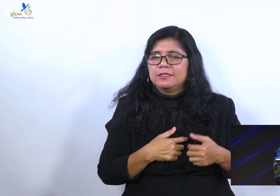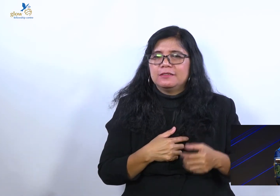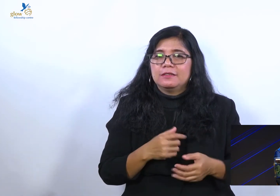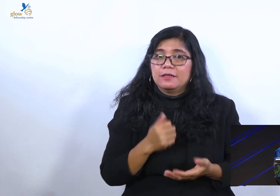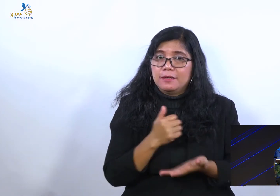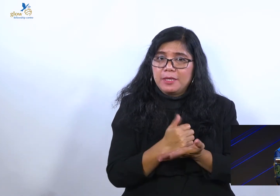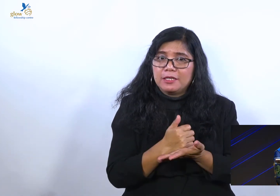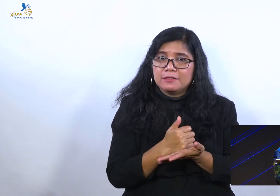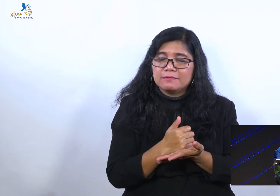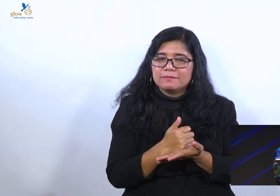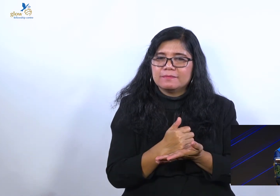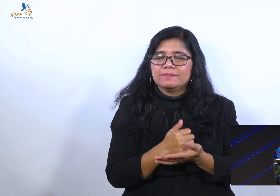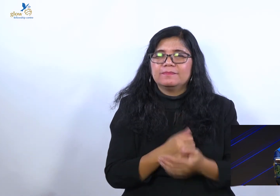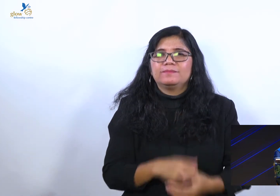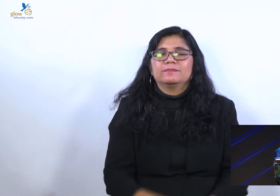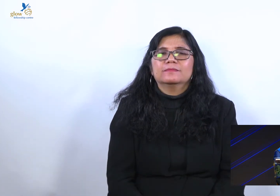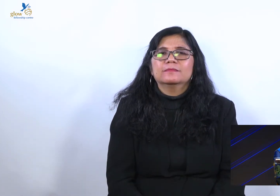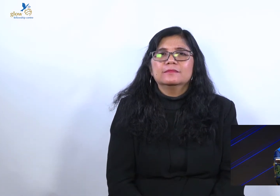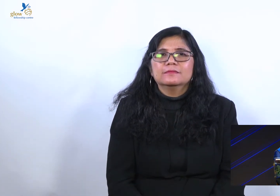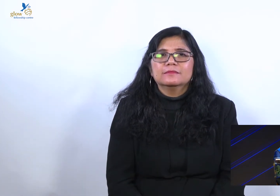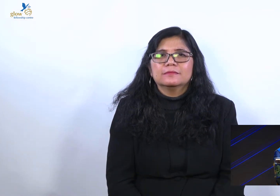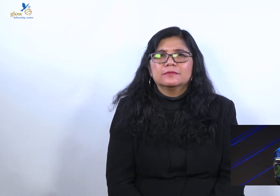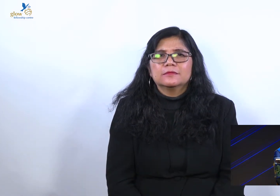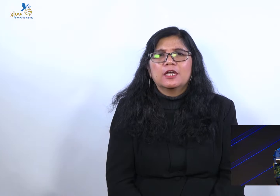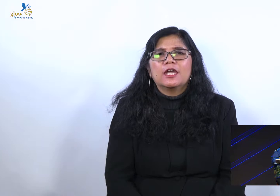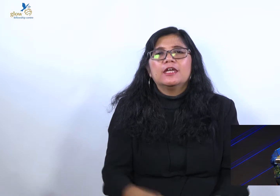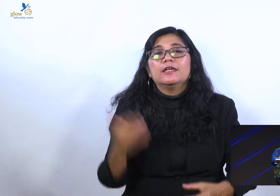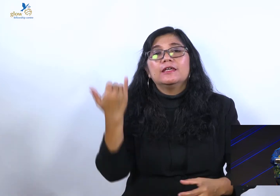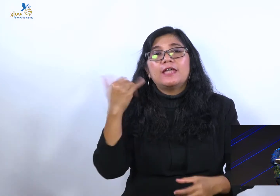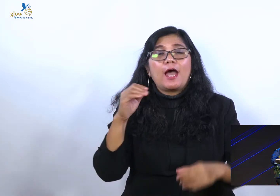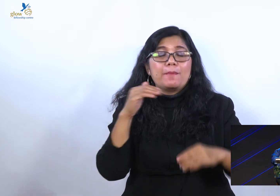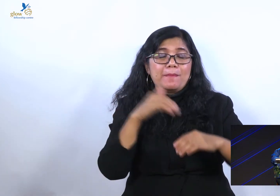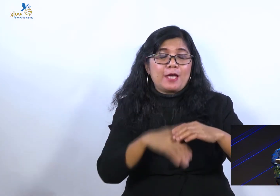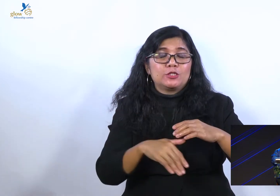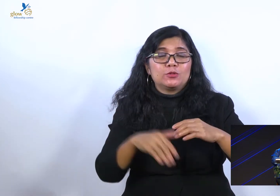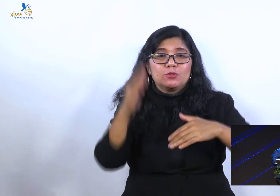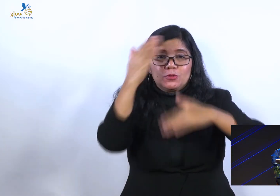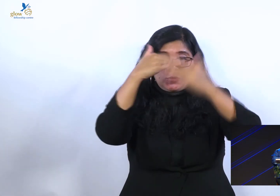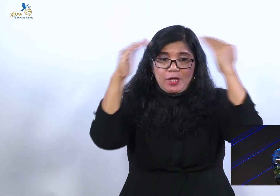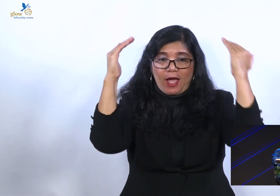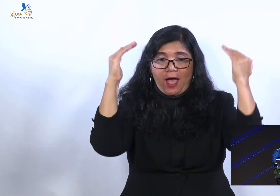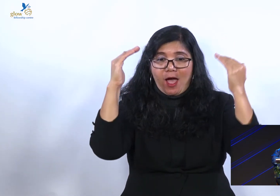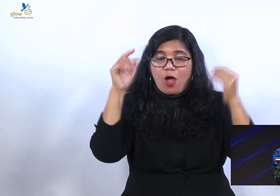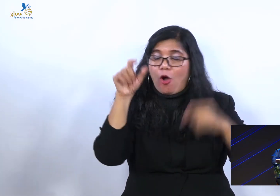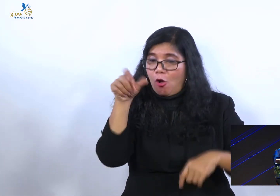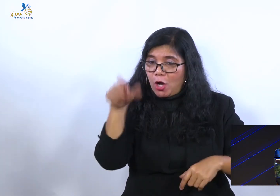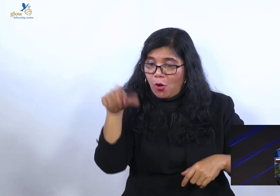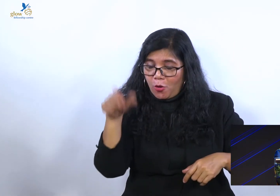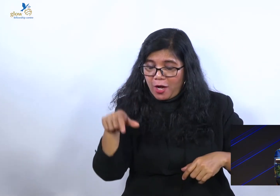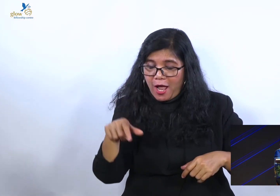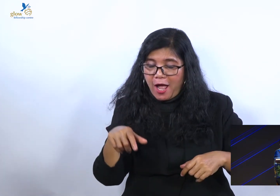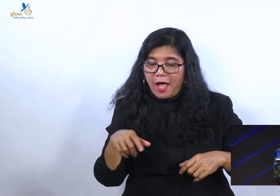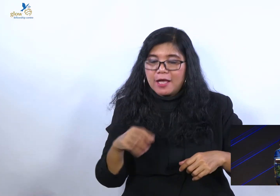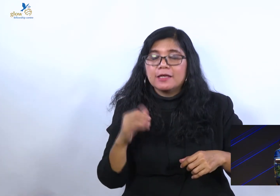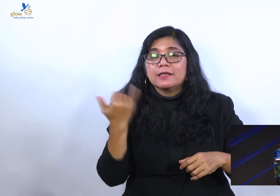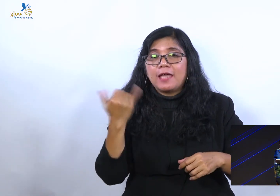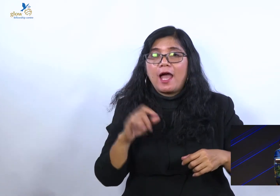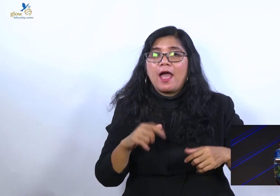Dan satu hal yang saya tahu. Yang masuk surga adalah orang yang hatinya penuh dengan cinta.